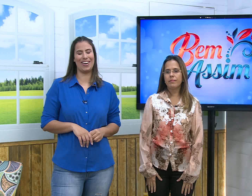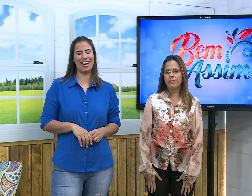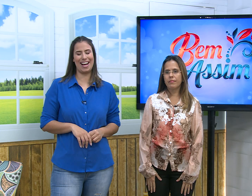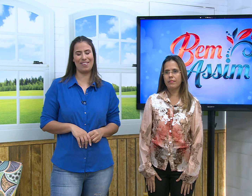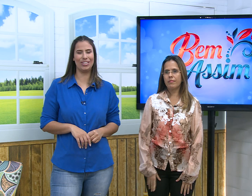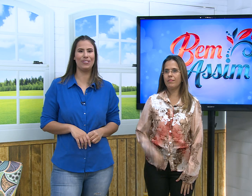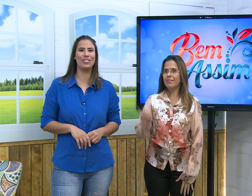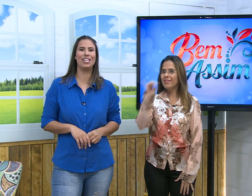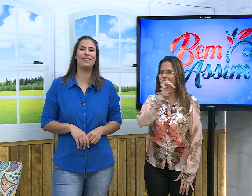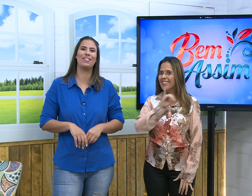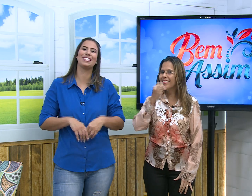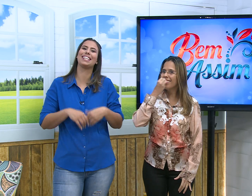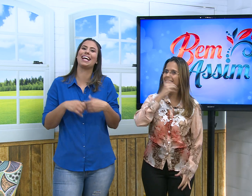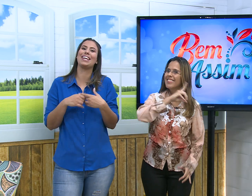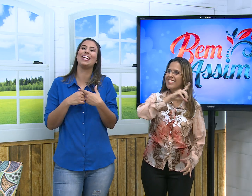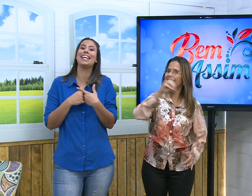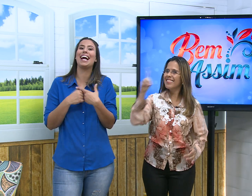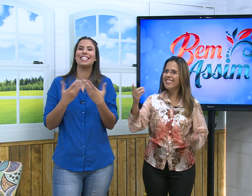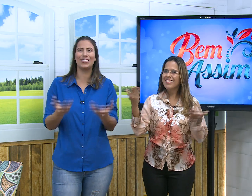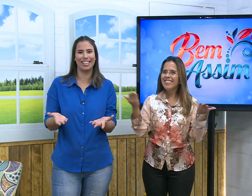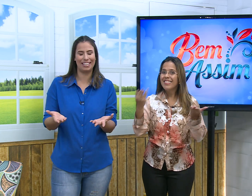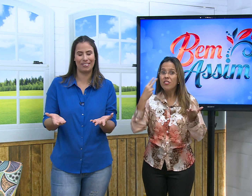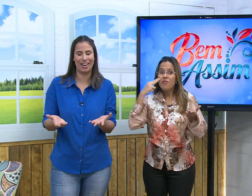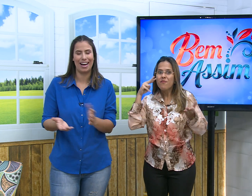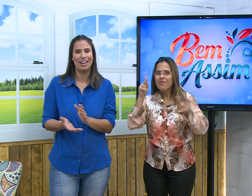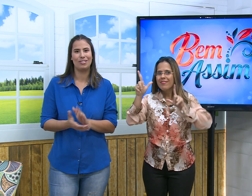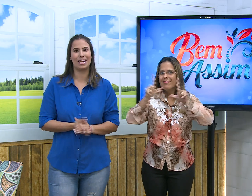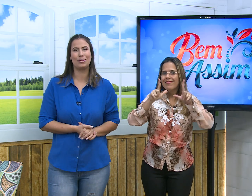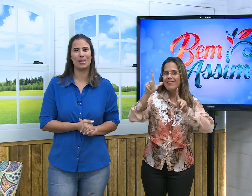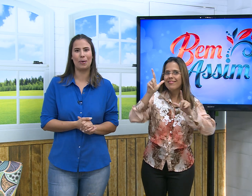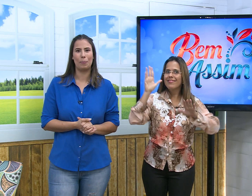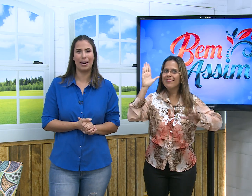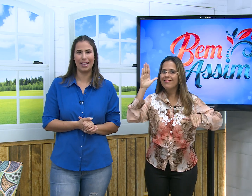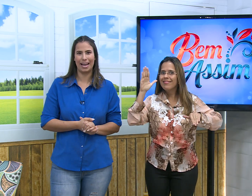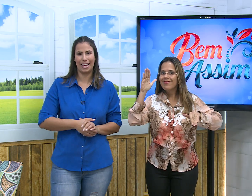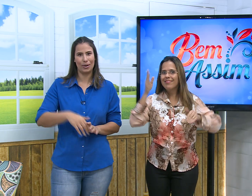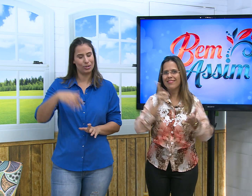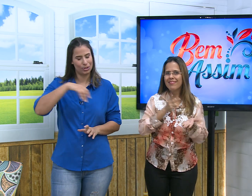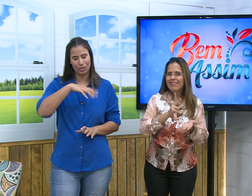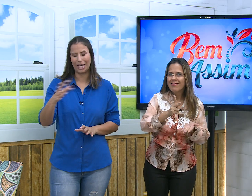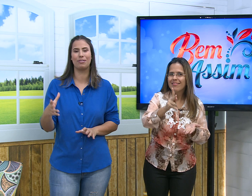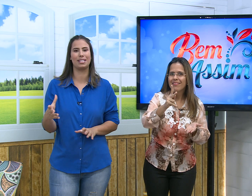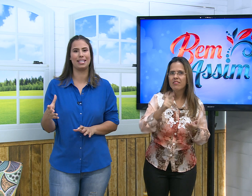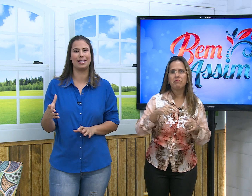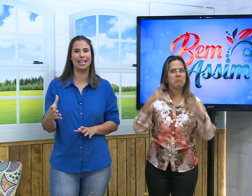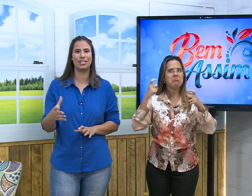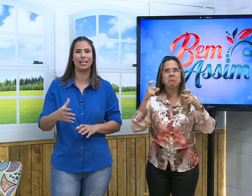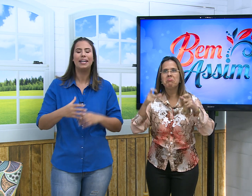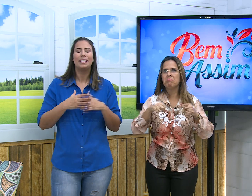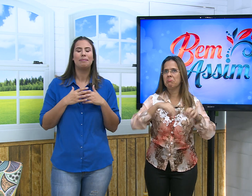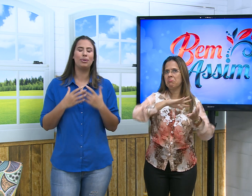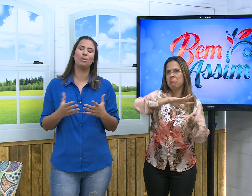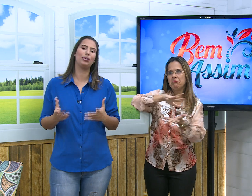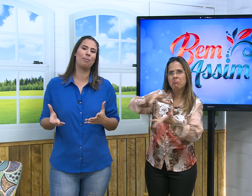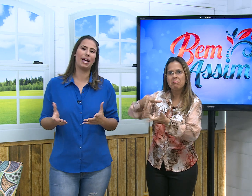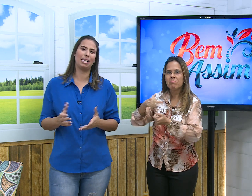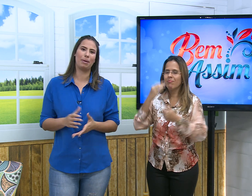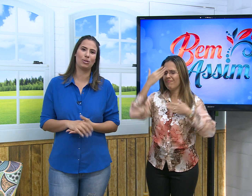Olá, muito bom dia pra você que tá aqui, ligadinho na TV Mar, você que nos acompanha aí, ó, de onde quer que você esteja. Muito, muito obrigada pela sua